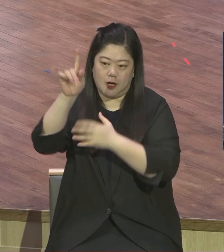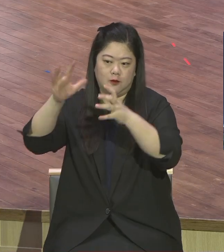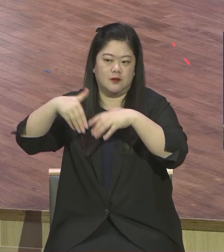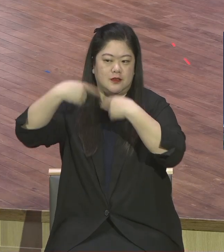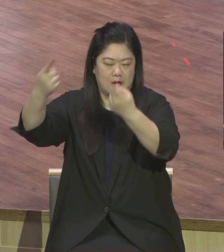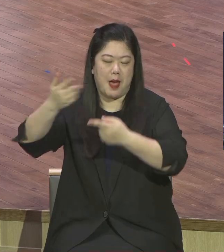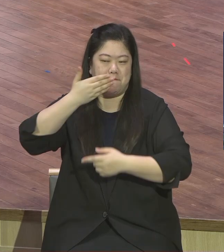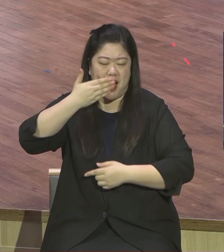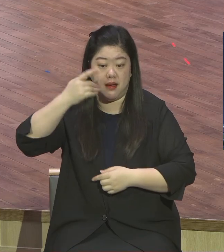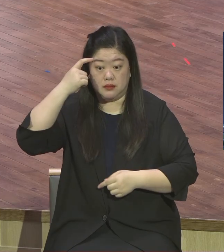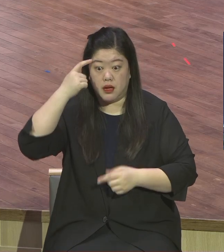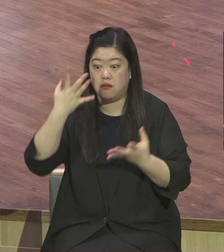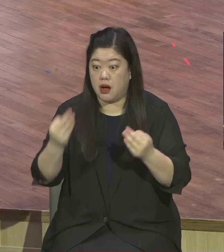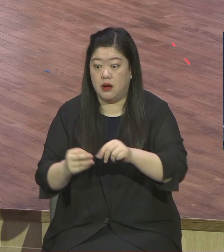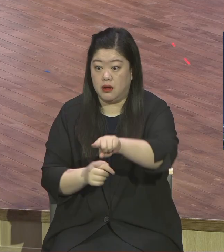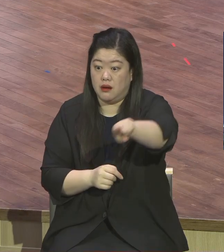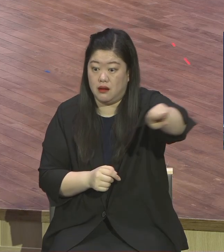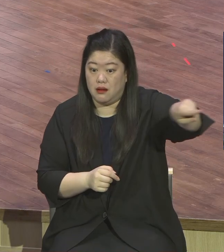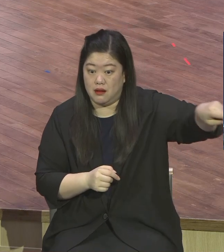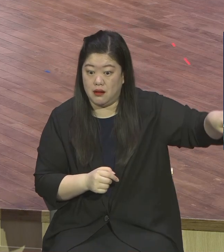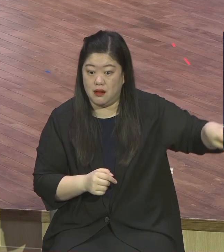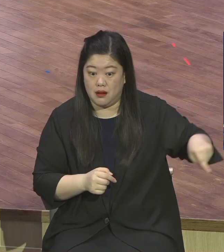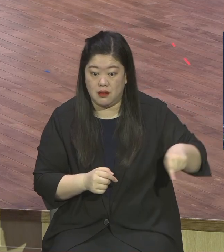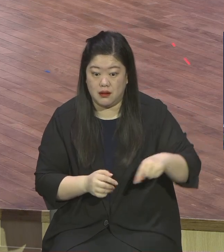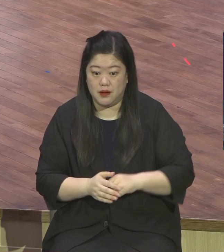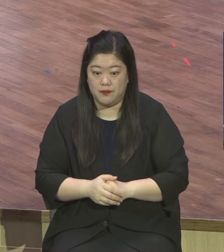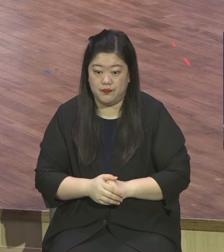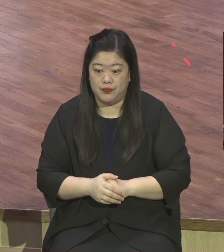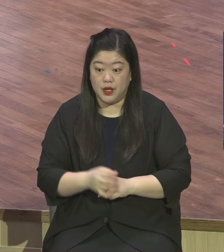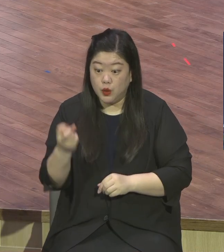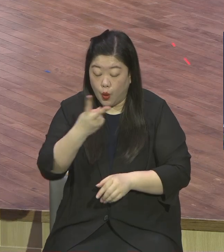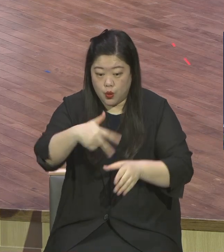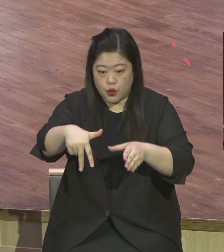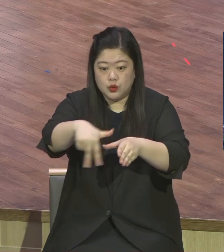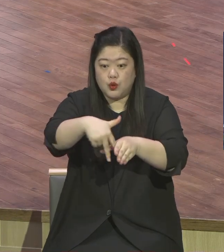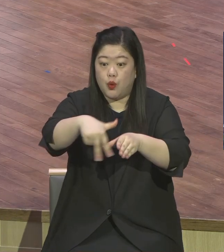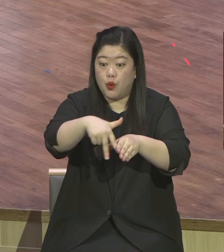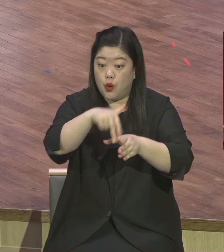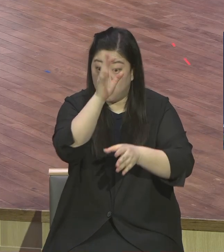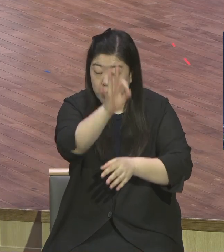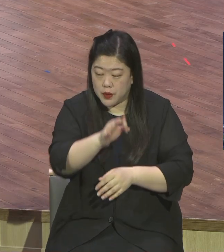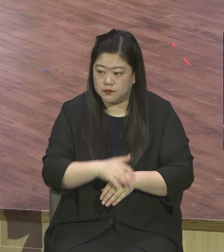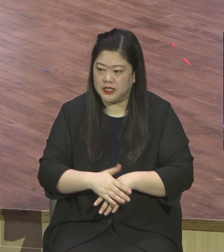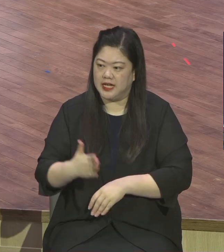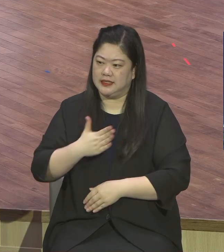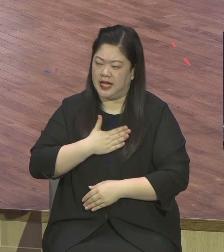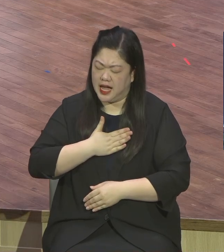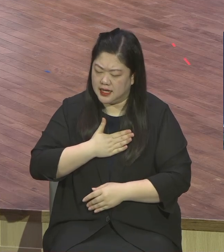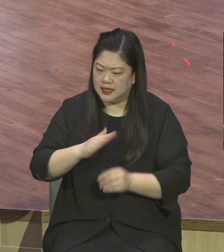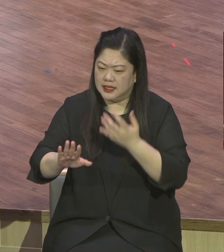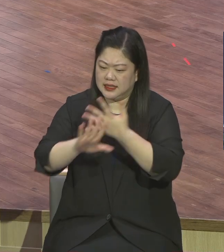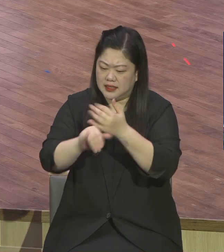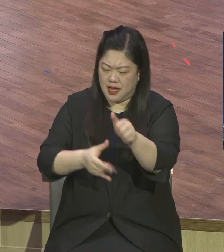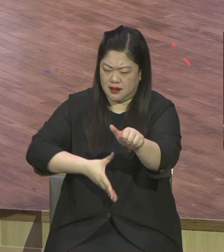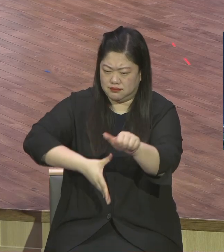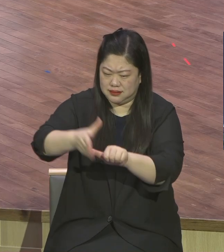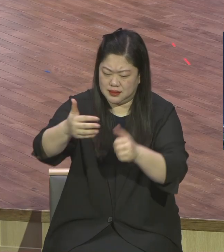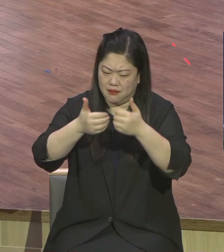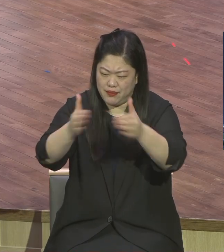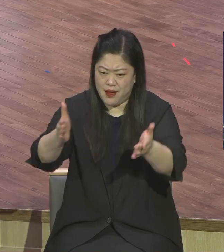종교인들도 그래요. 좋은 일을 해야 착한 일을 해야 죄를 안 지어야 내가 천국이 갈 것이다. 그래 열심히